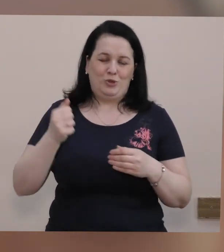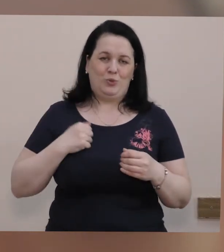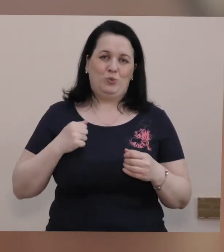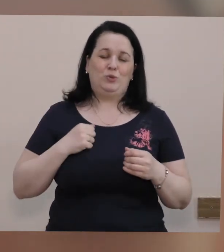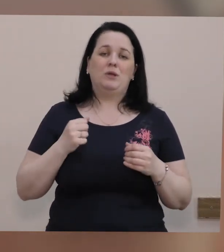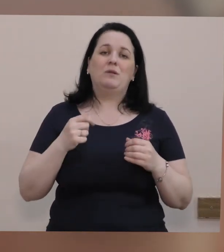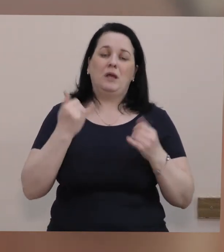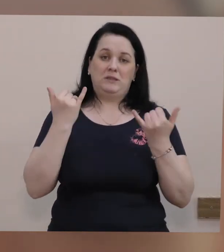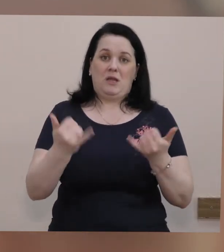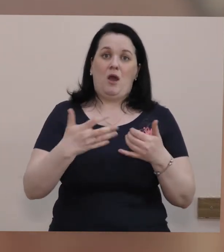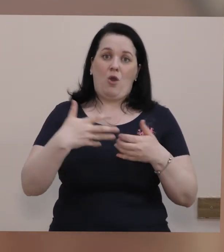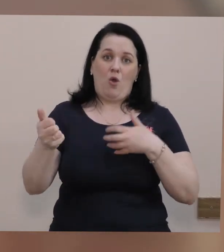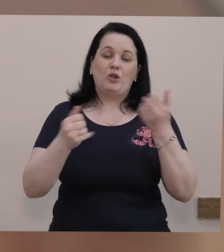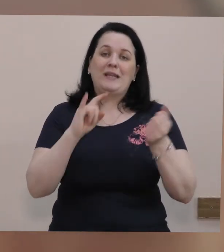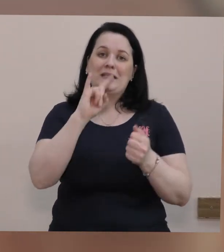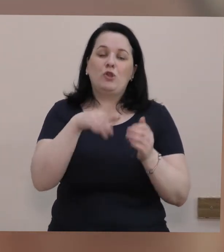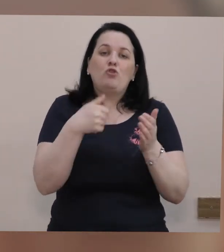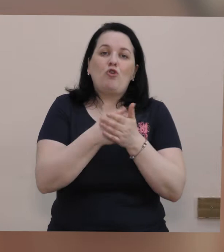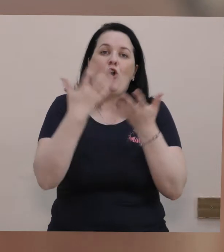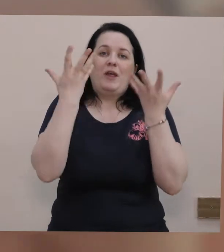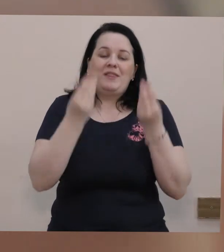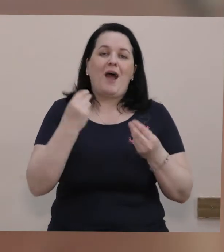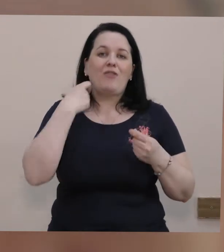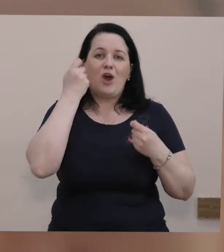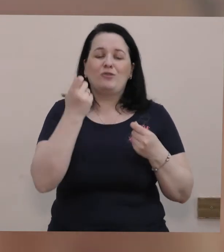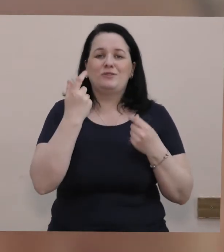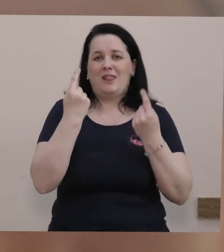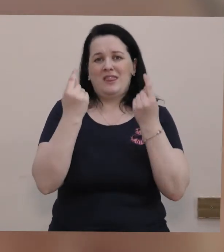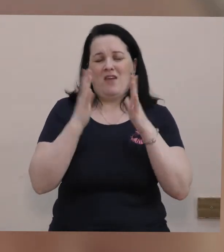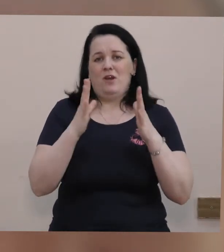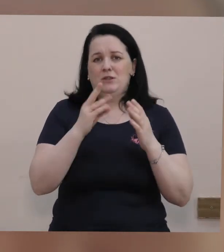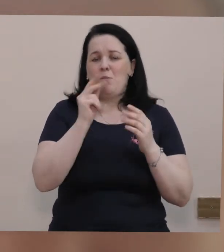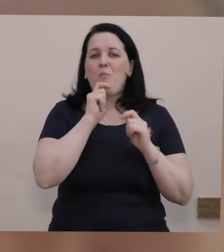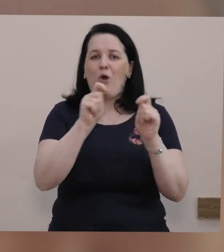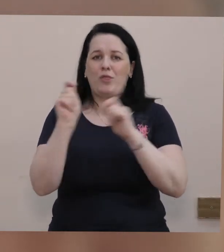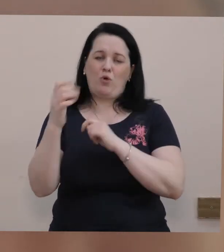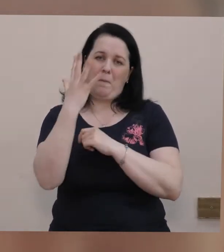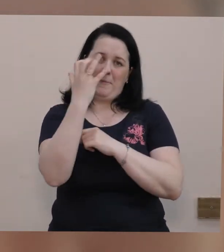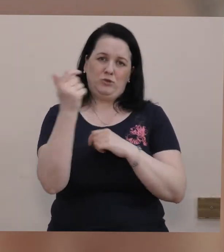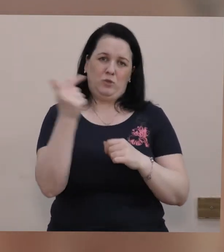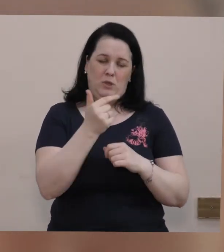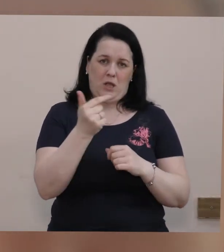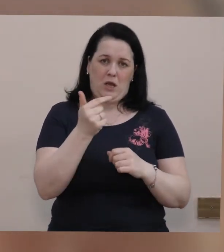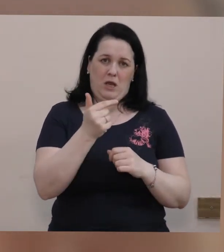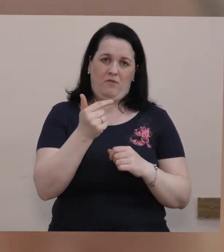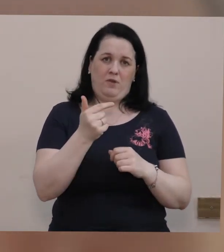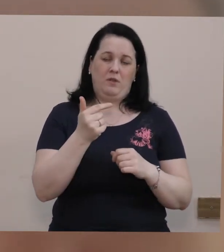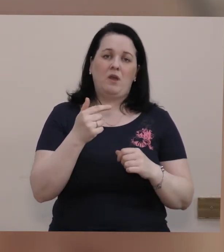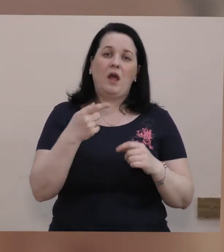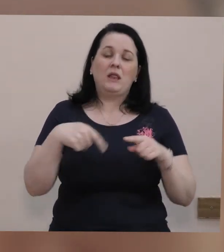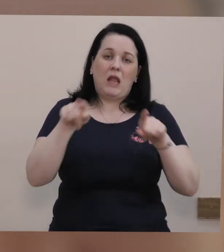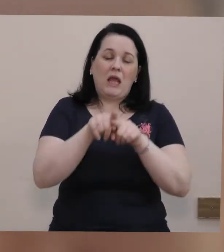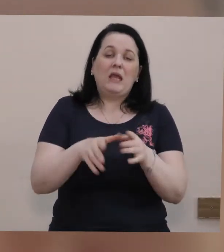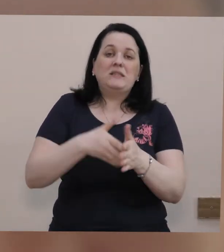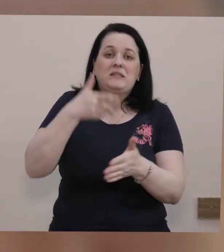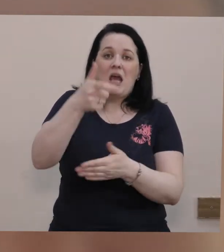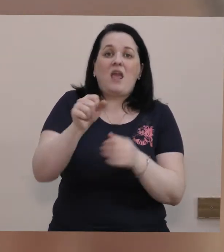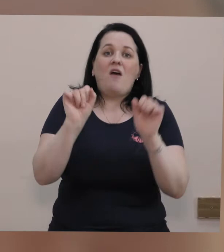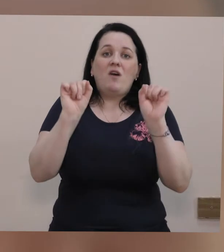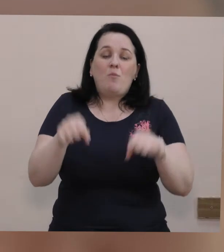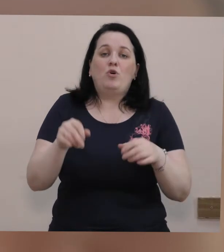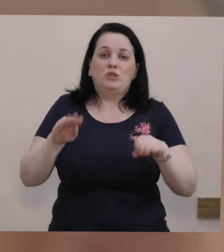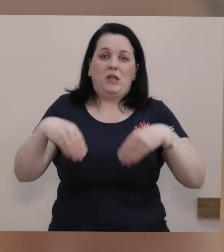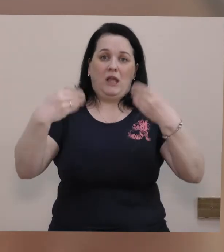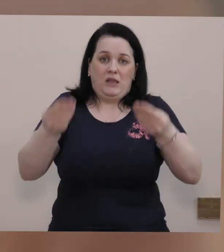отримують дітки до дня народження невеличкі подарунки в розмірі 500 гривень. Такі заяви можна